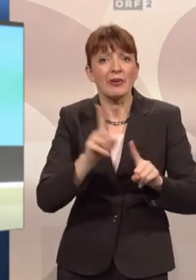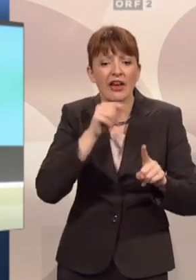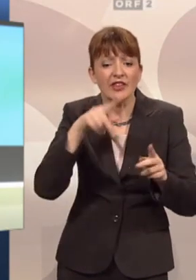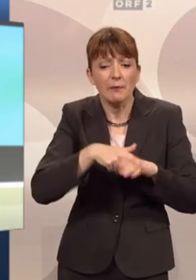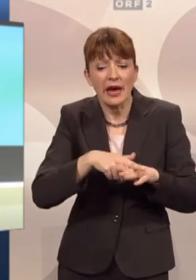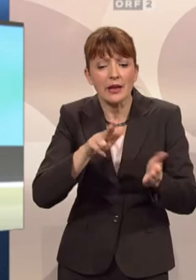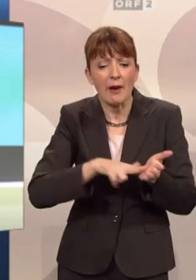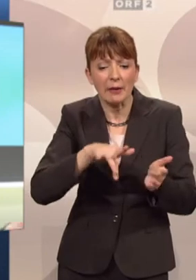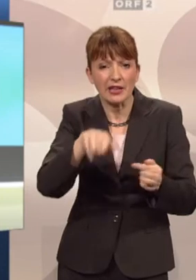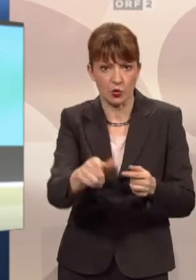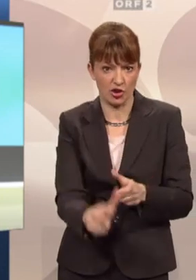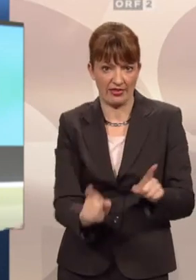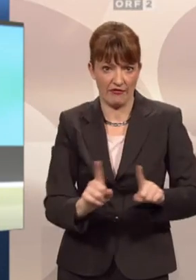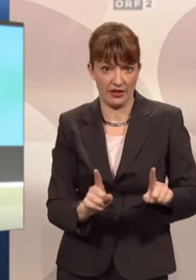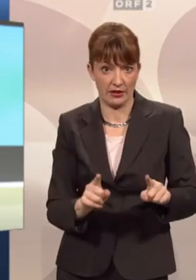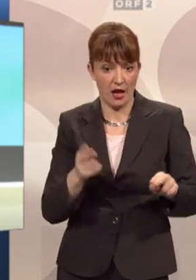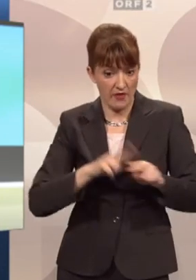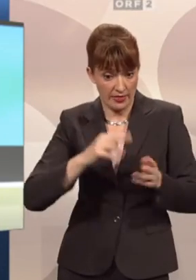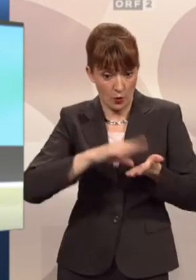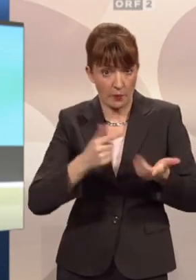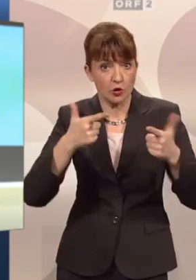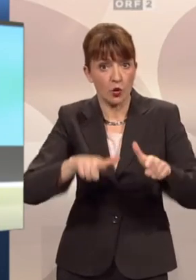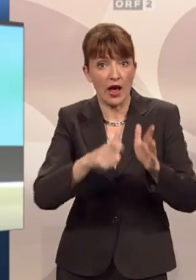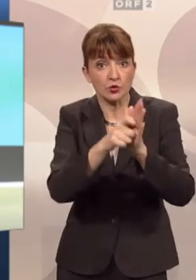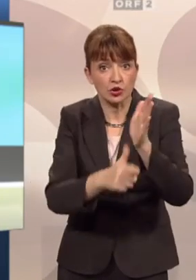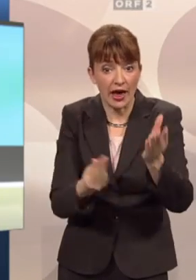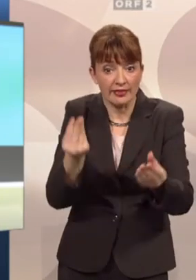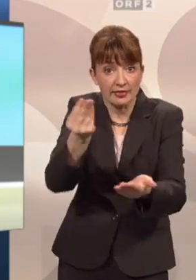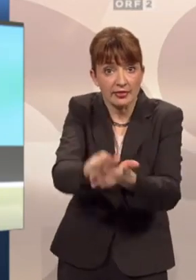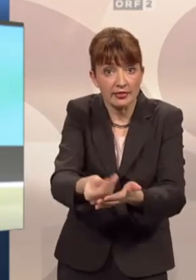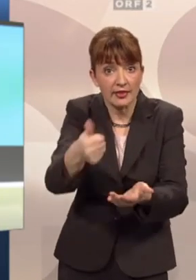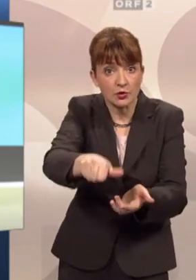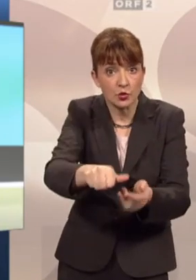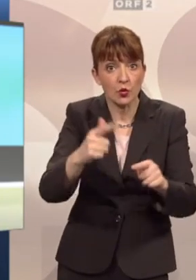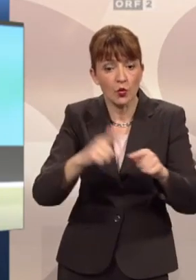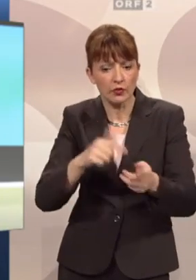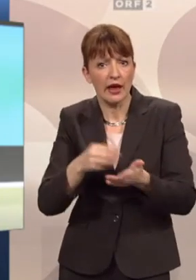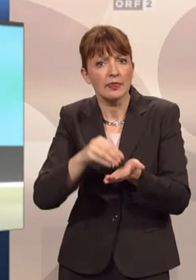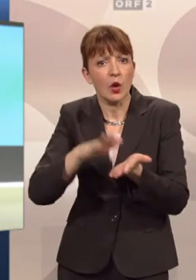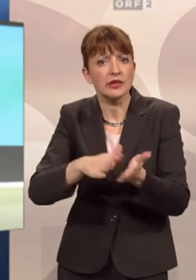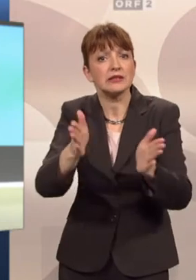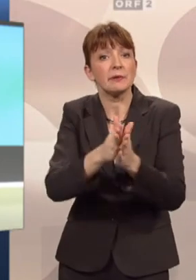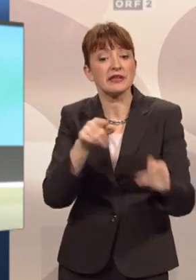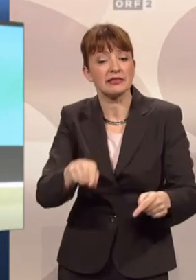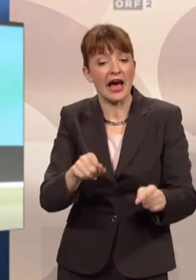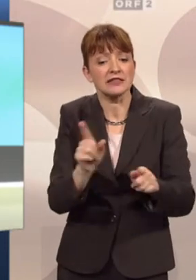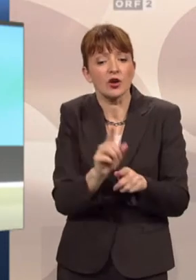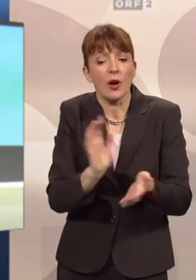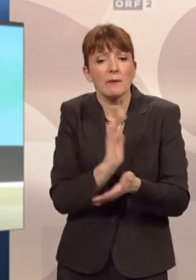Behindertenparkplatz. Wenn er aber eine Kopie des Zulassungsscheins hineinlegt und eine Notiz, bitte, das ist ein vorübergehender Leihwagen,